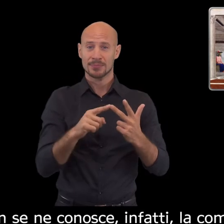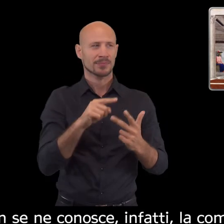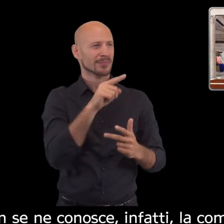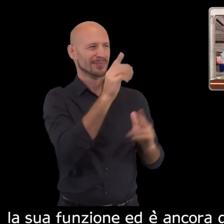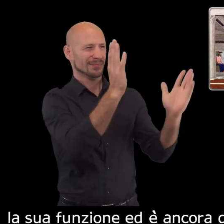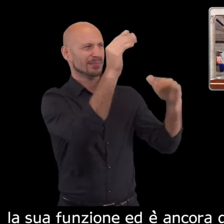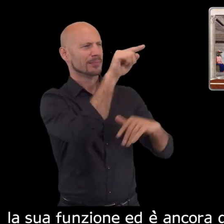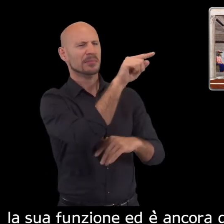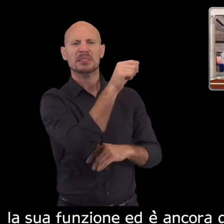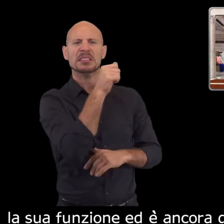la sua funzione